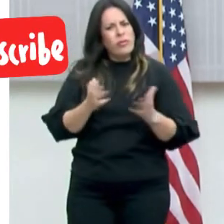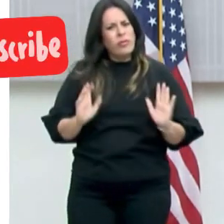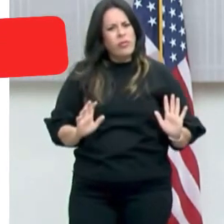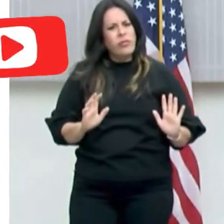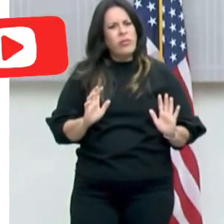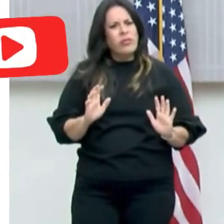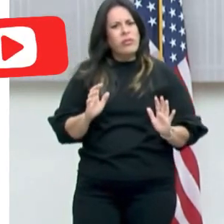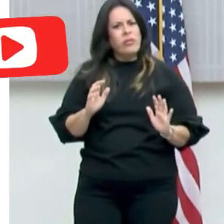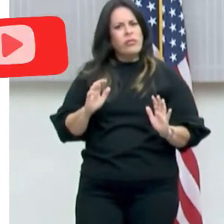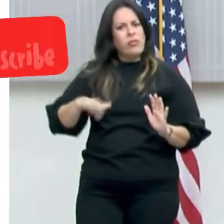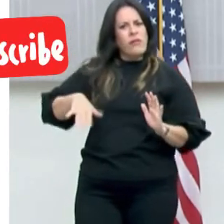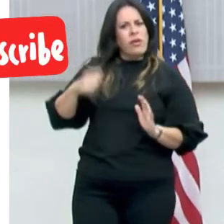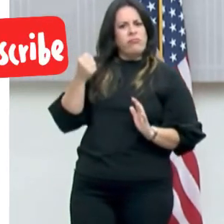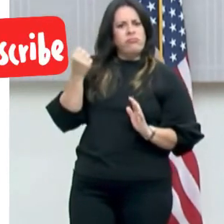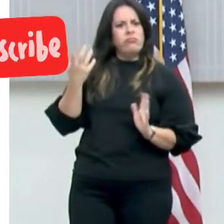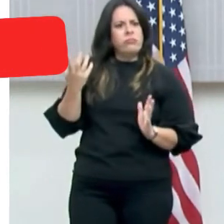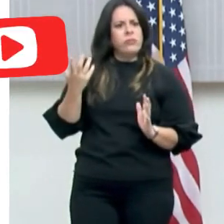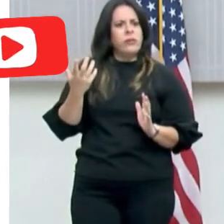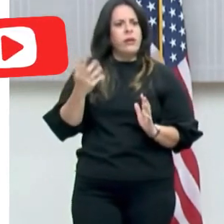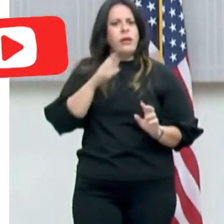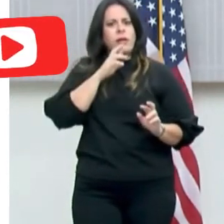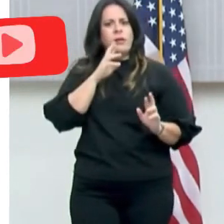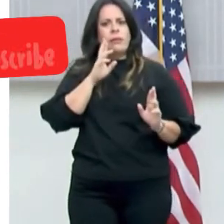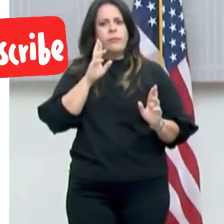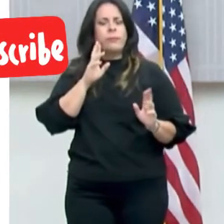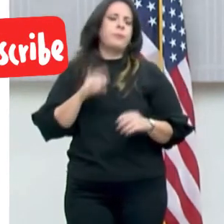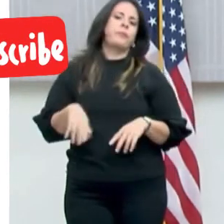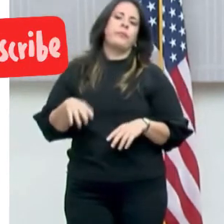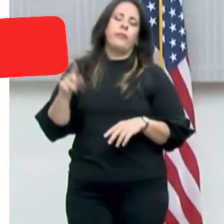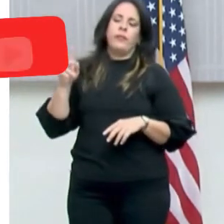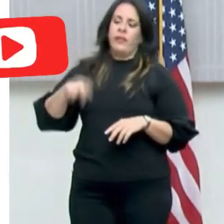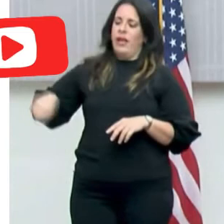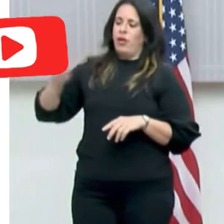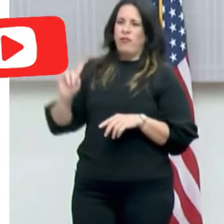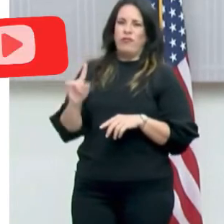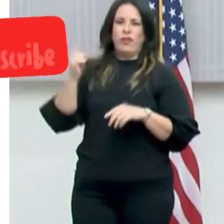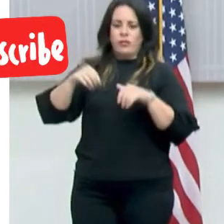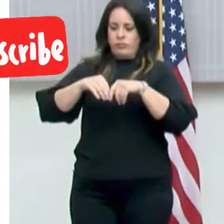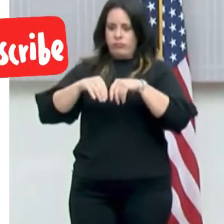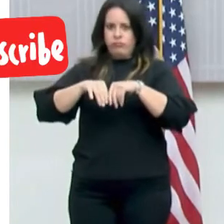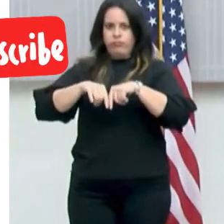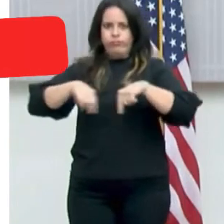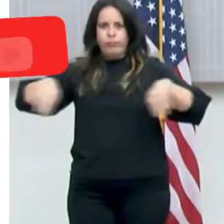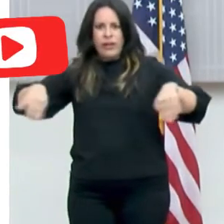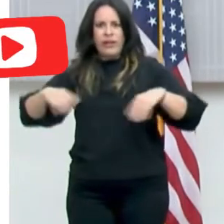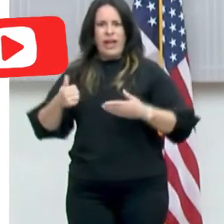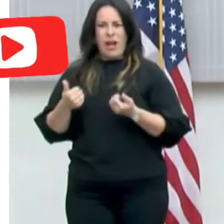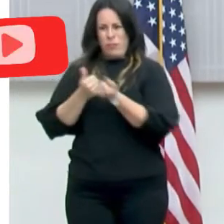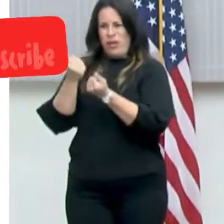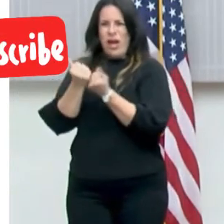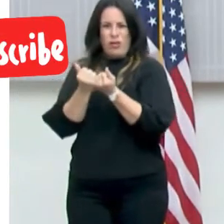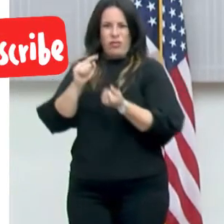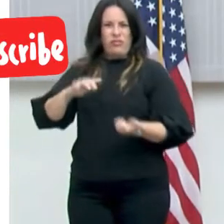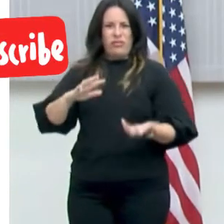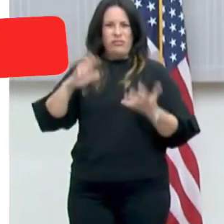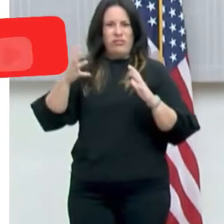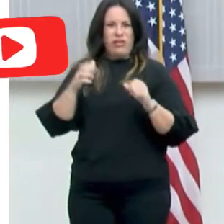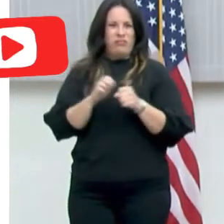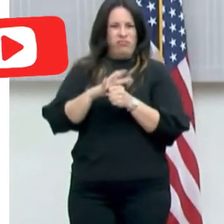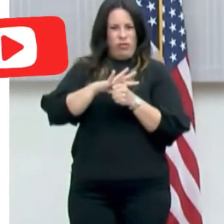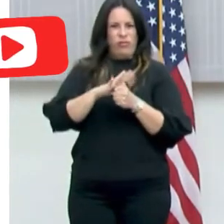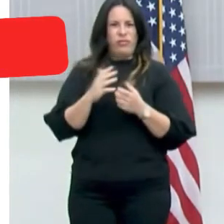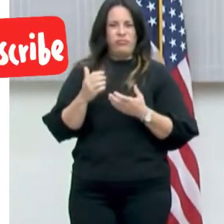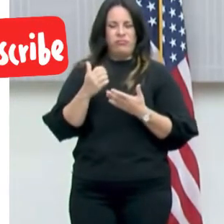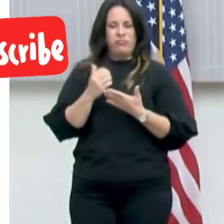para los respondedores, los respondedores, los primeros. Entiendo que ya eso se ha ido, eso